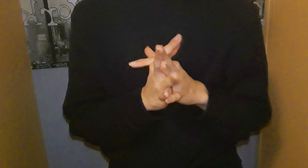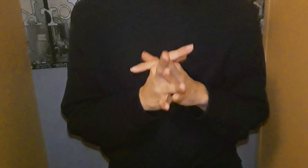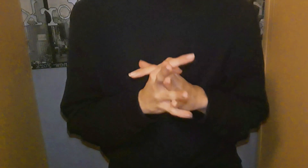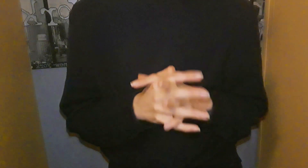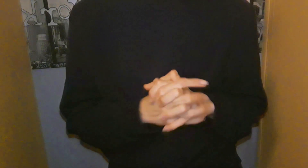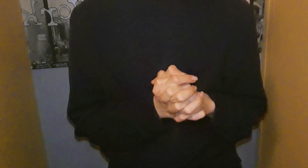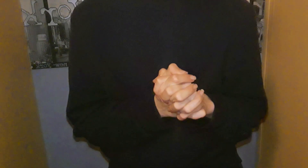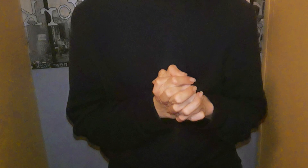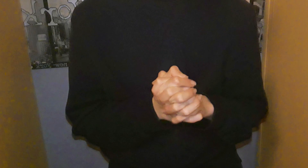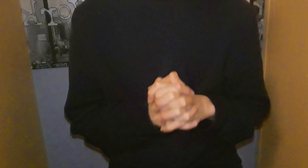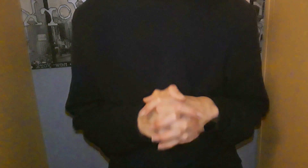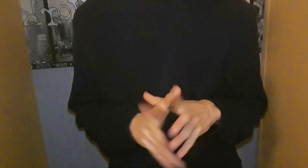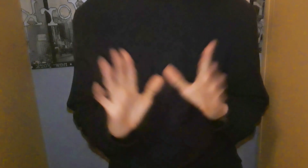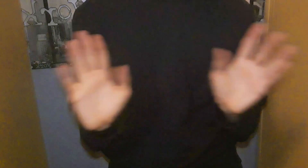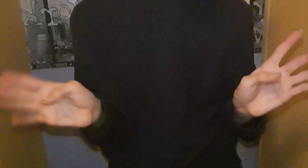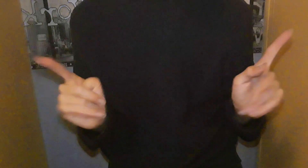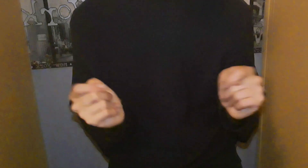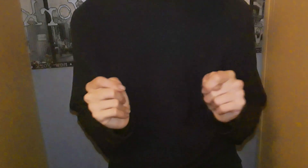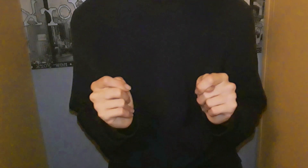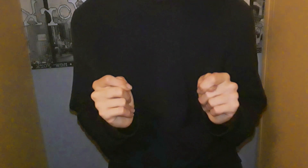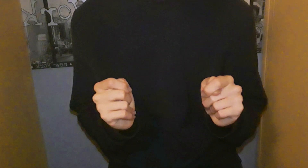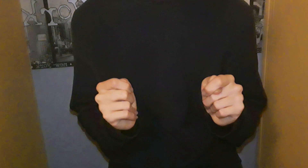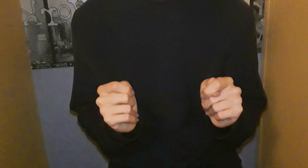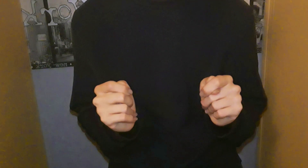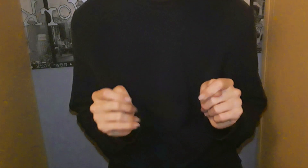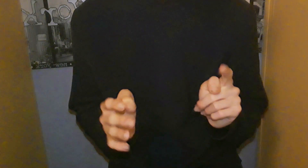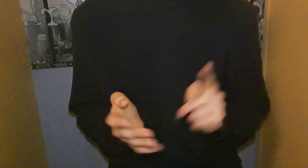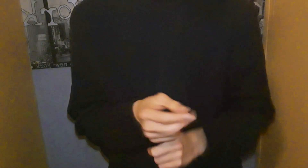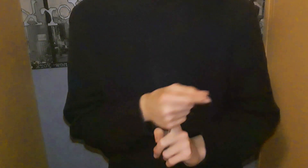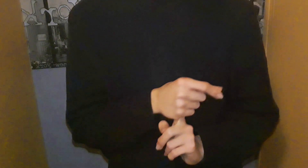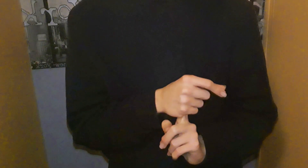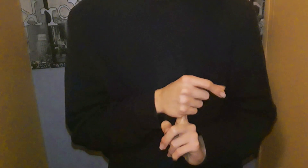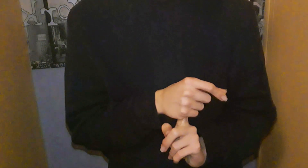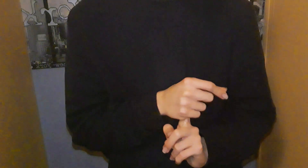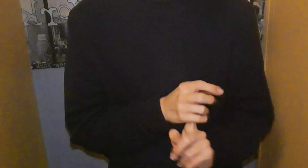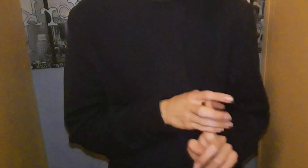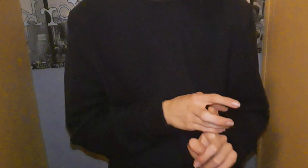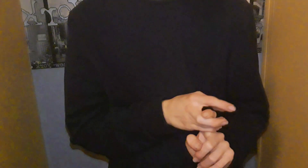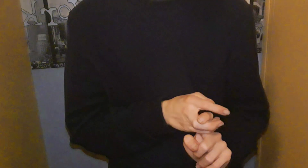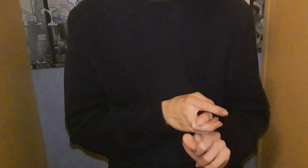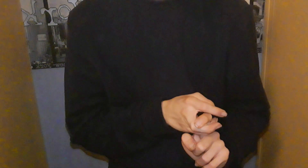D'ailleurs, normalement, on se retrouvera bientôt Pour une vidéo cuisine Je pense que ça sortira